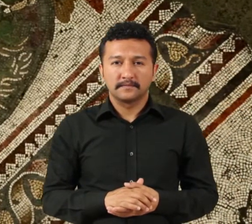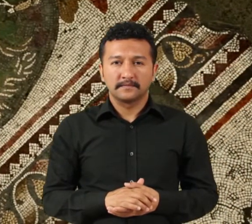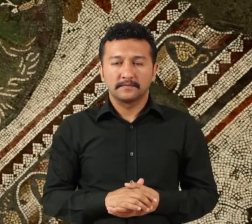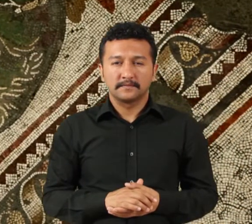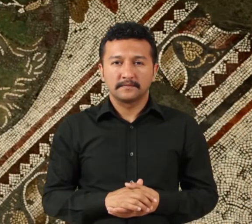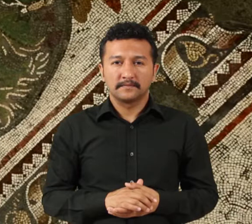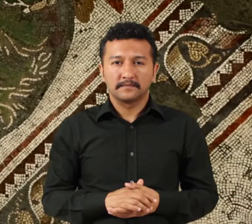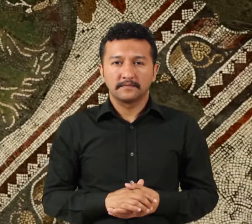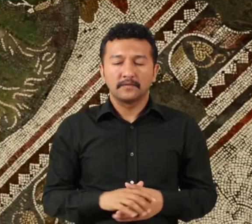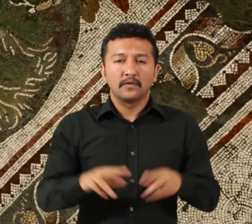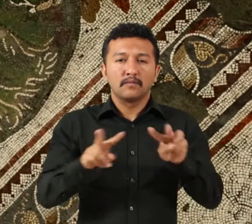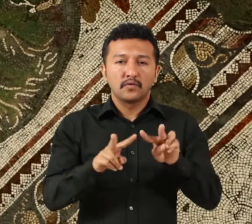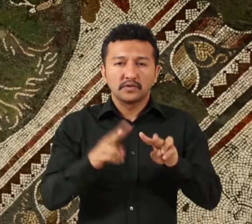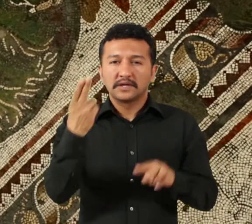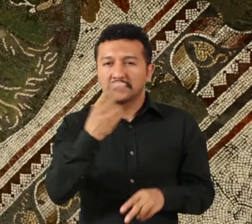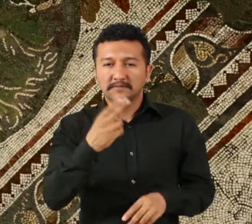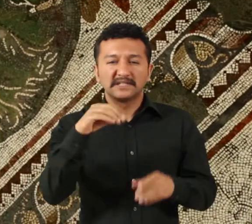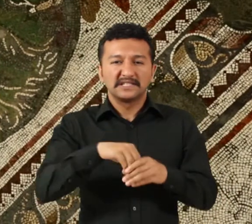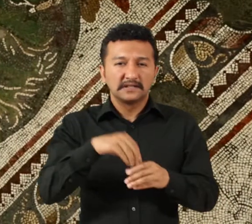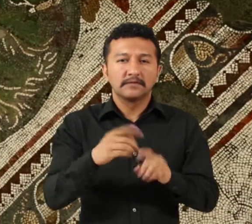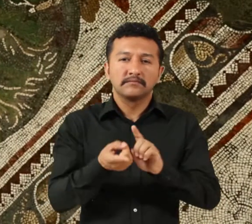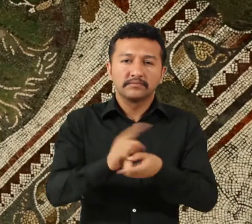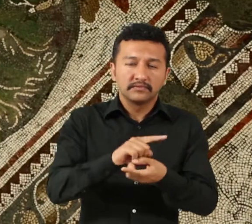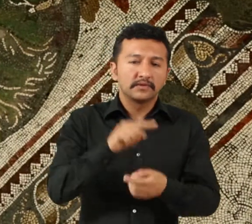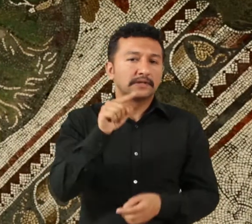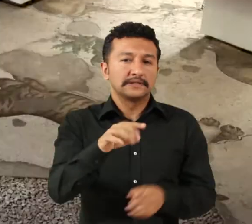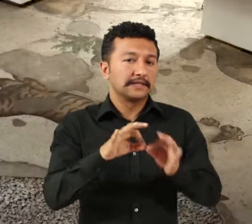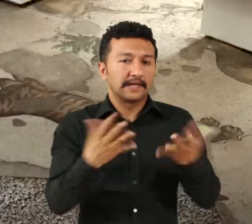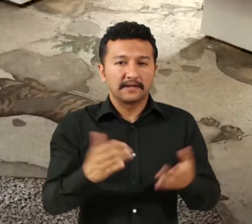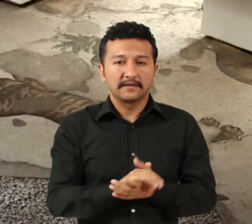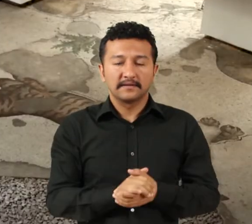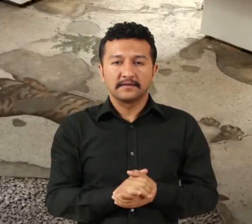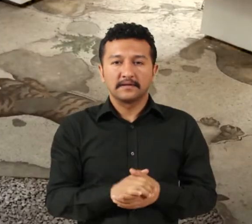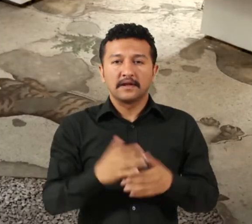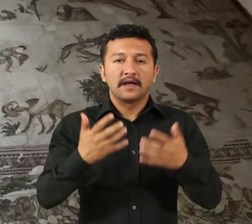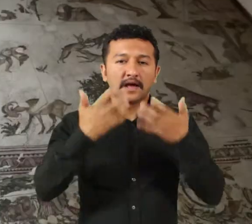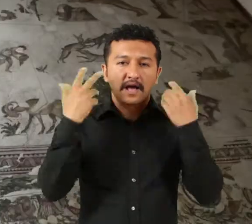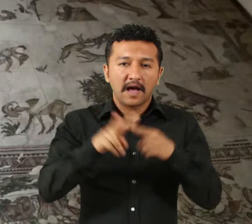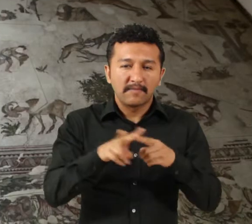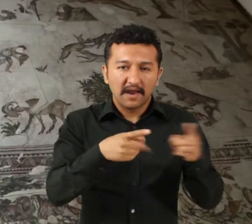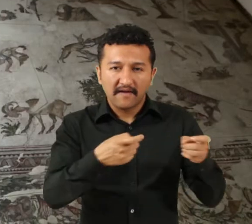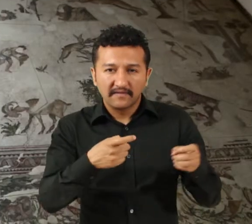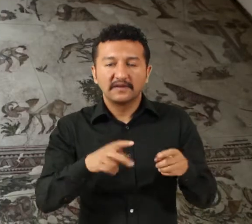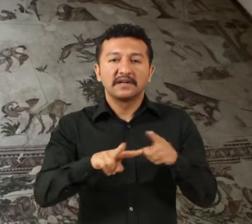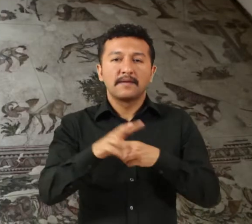Mozaiklerde yer alan çeşitli figürler ise şunlardır. Kaplan avı, yaban domuzu avı,